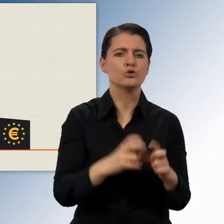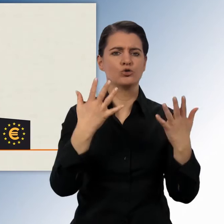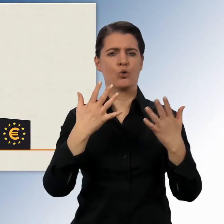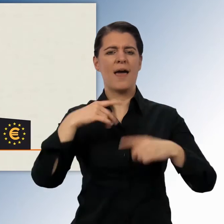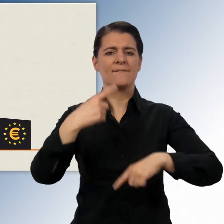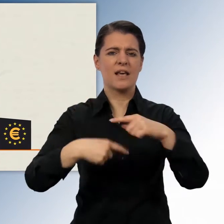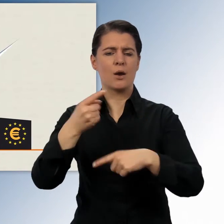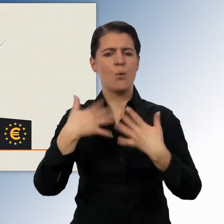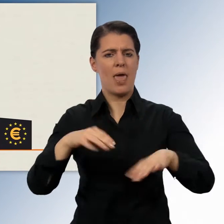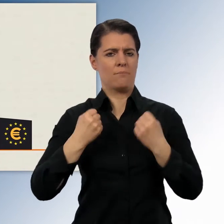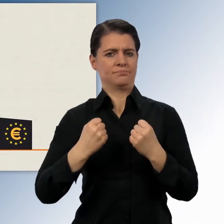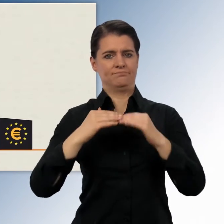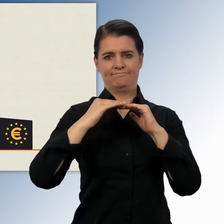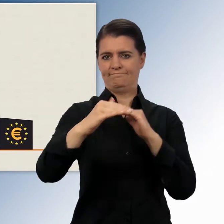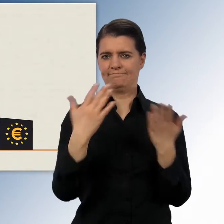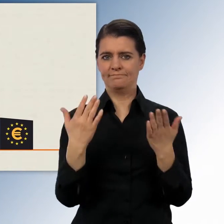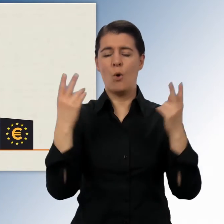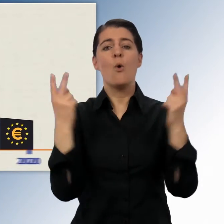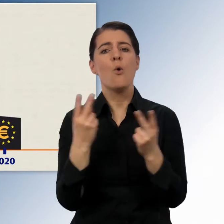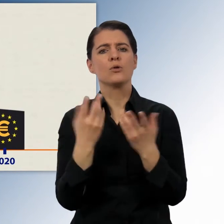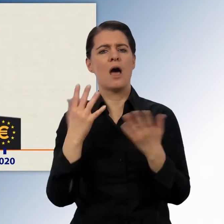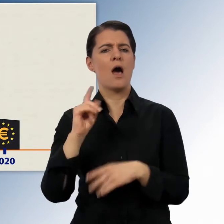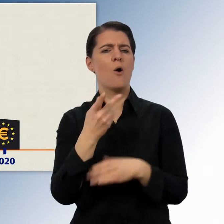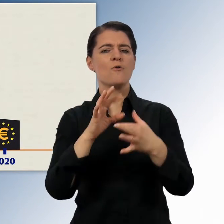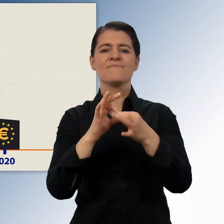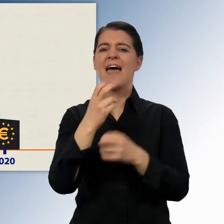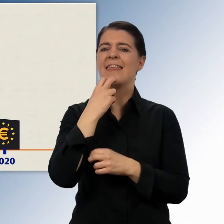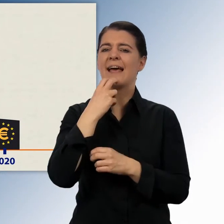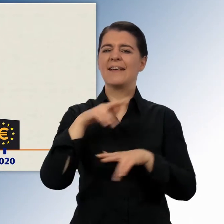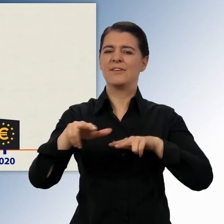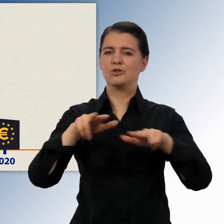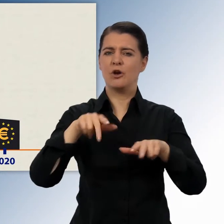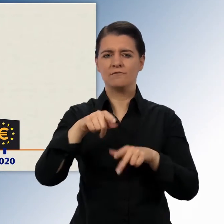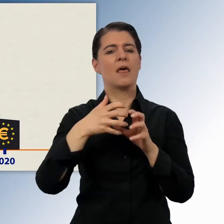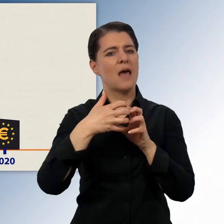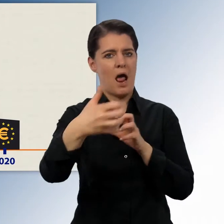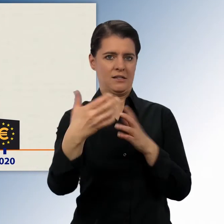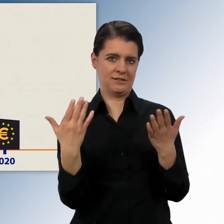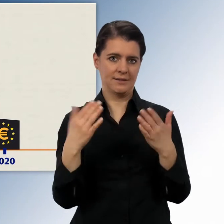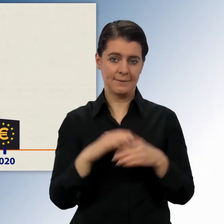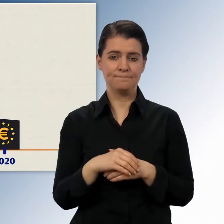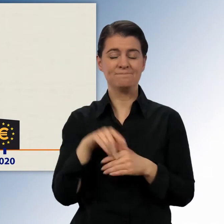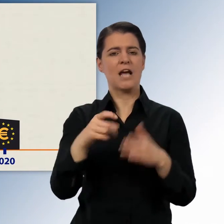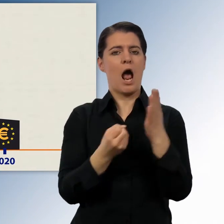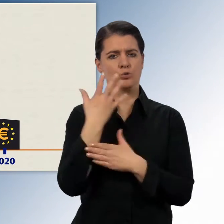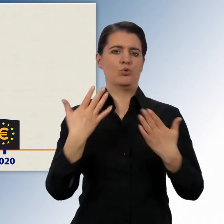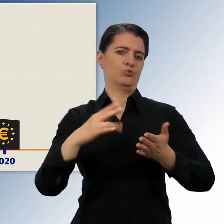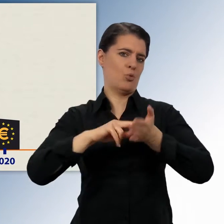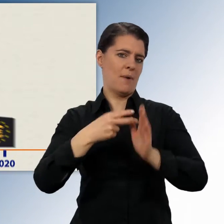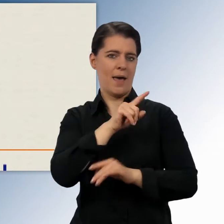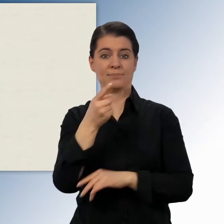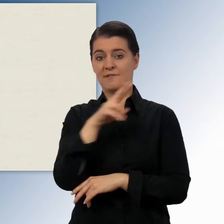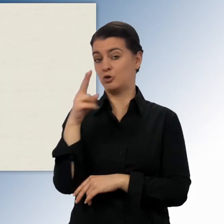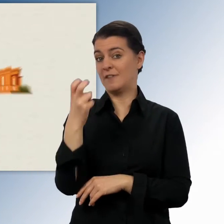Entwicklung stärken oder eine nachhaltige Energiewirtschaft aufbauen. Das ist aktuell bis ins Jahr 2020 geplant.